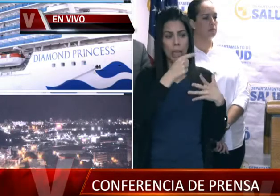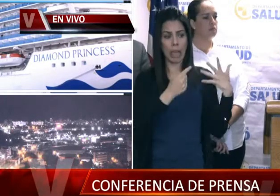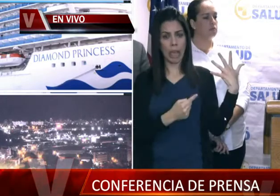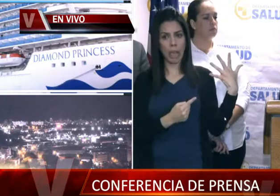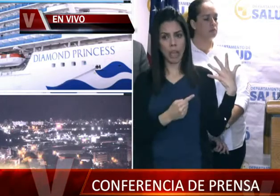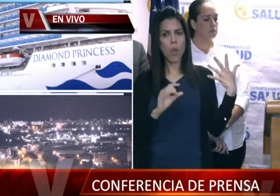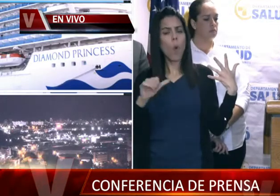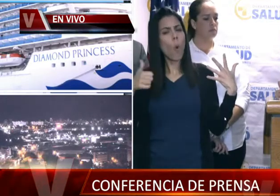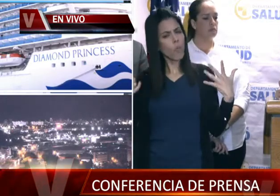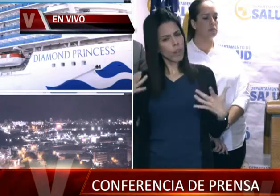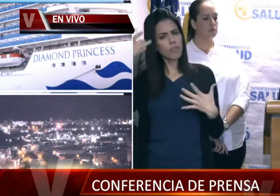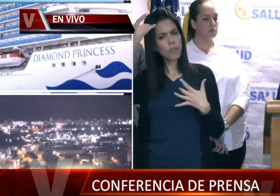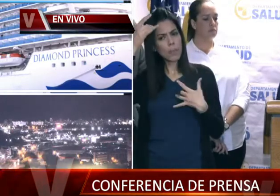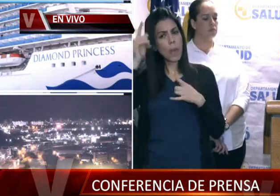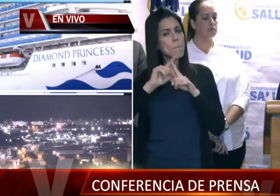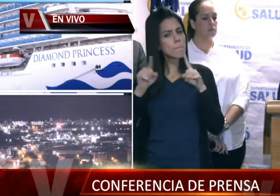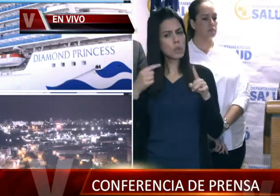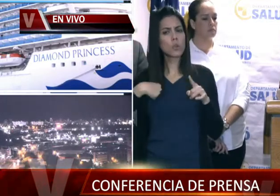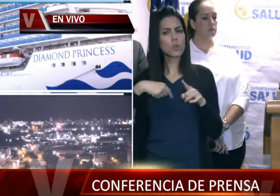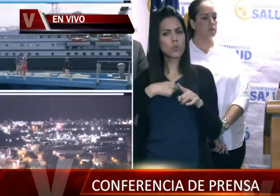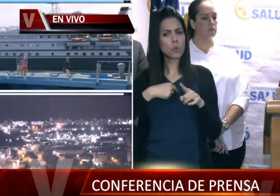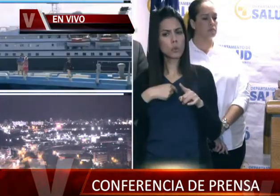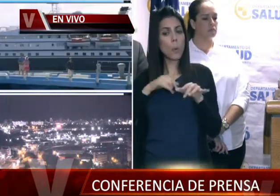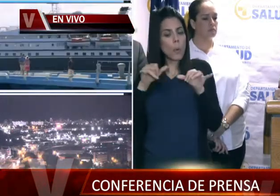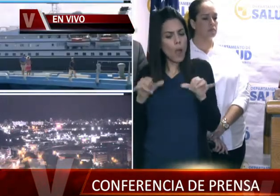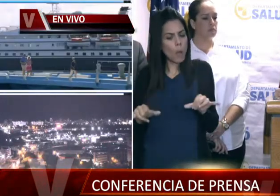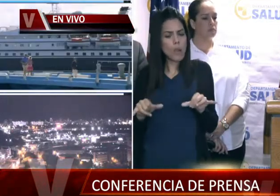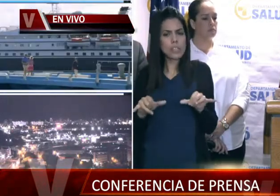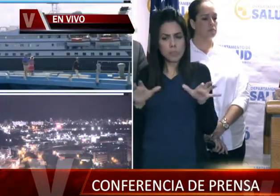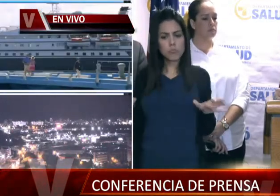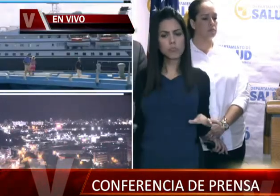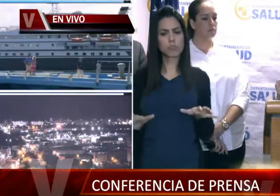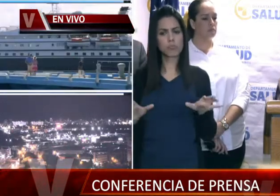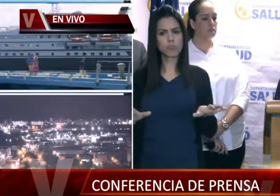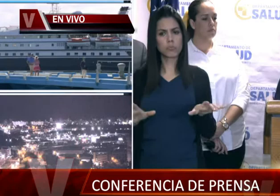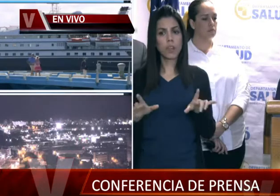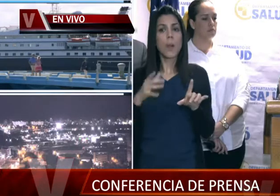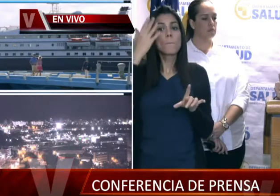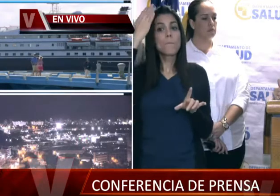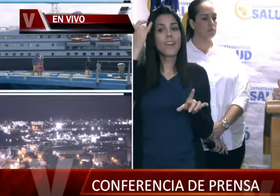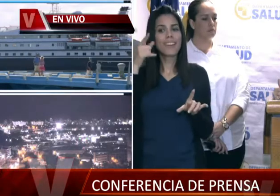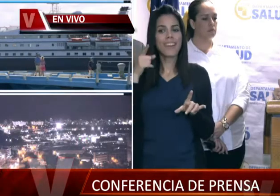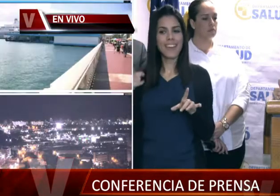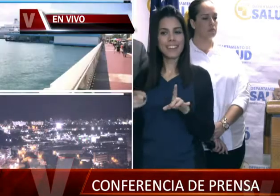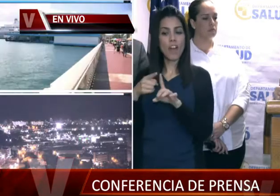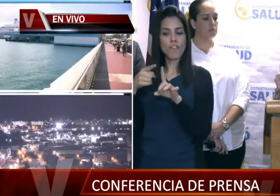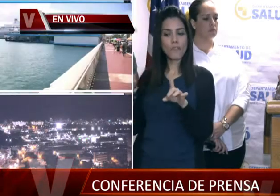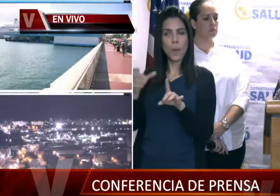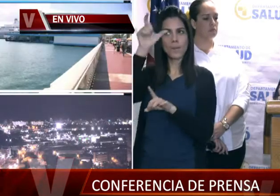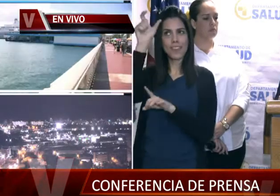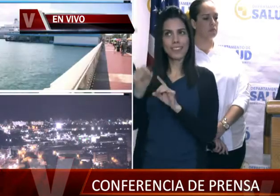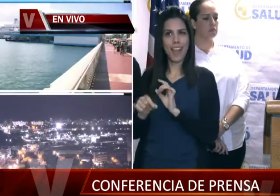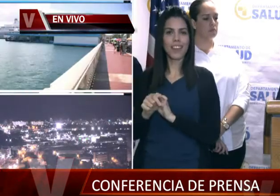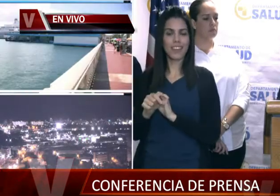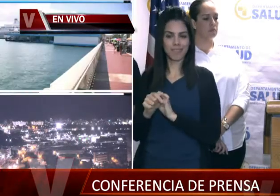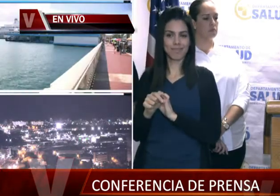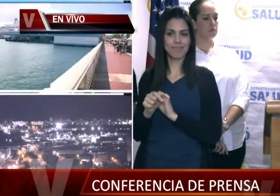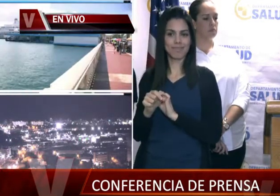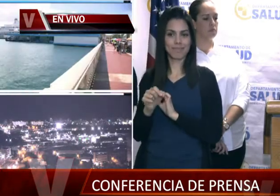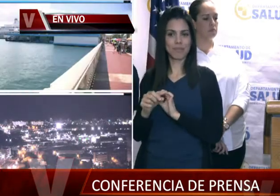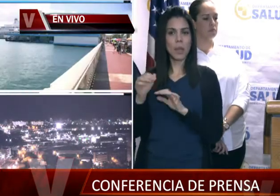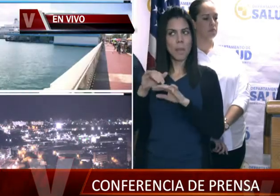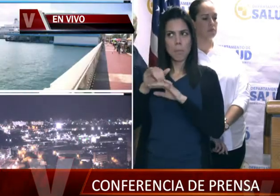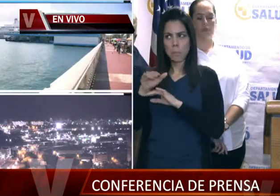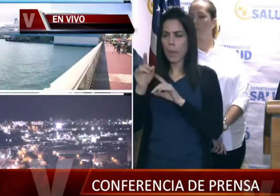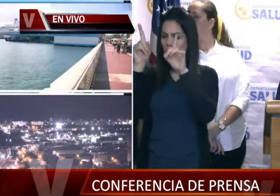Nosotros vamos a tomar las medidas porque ella viene desde el norte de Italia. Por esa razón vamos a enviarlo. Vamos a hacer todas